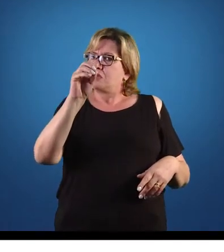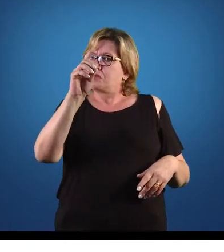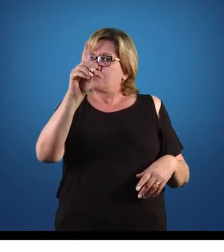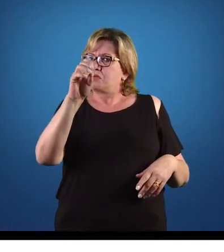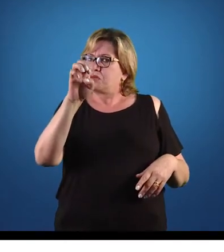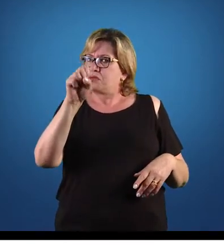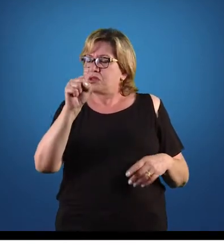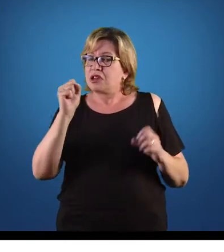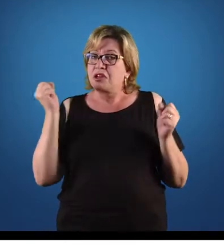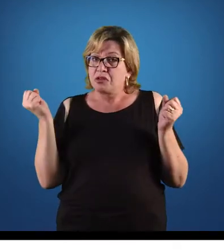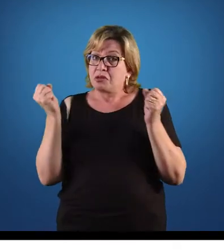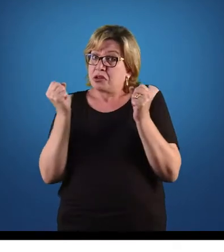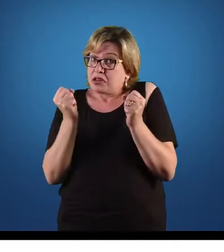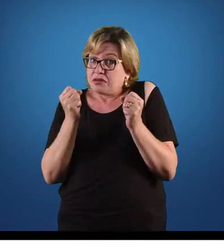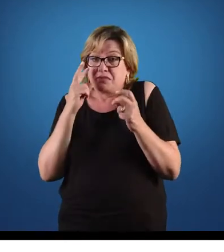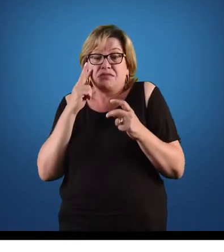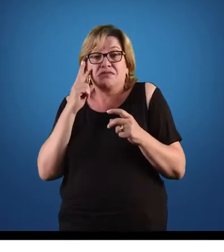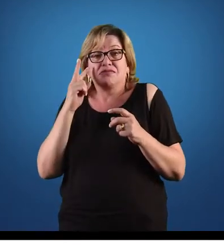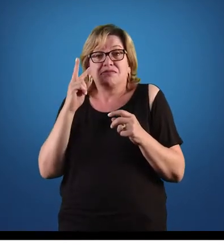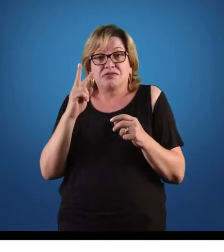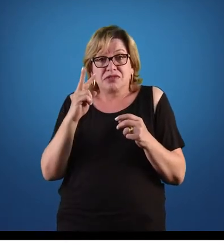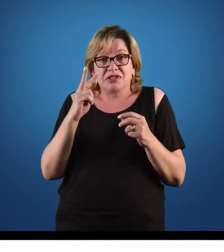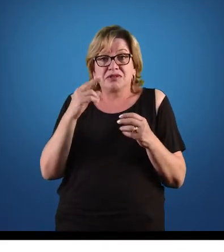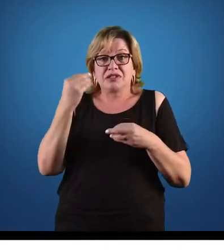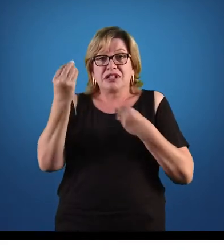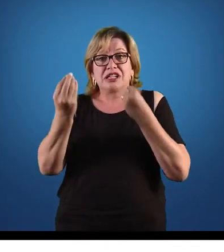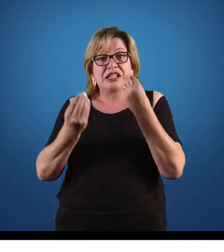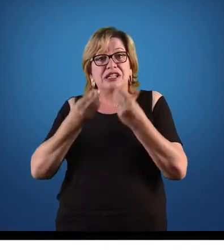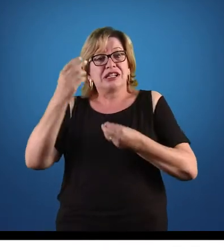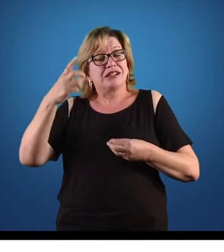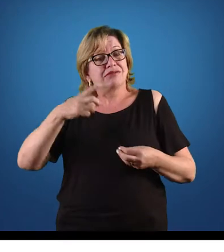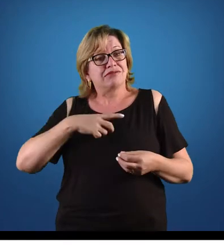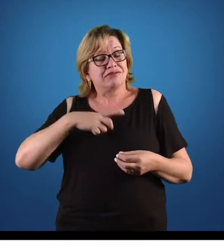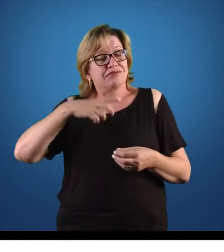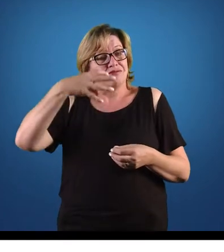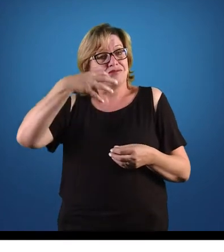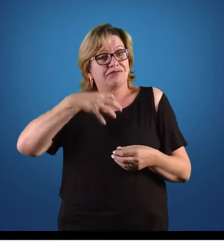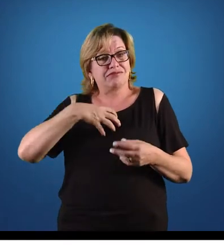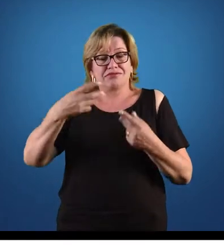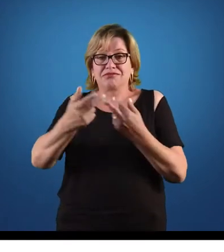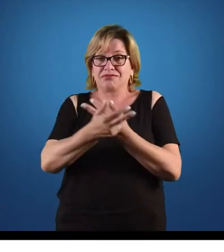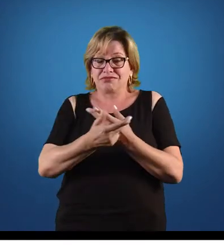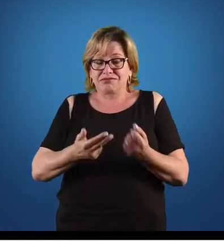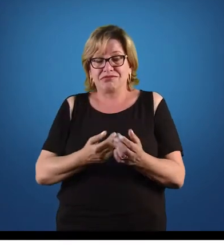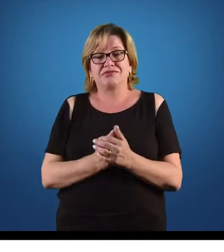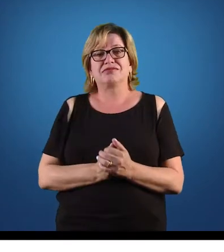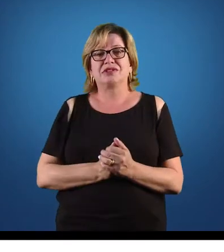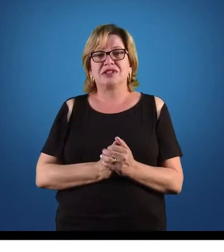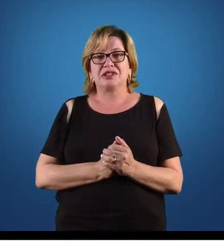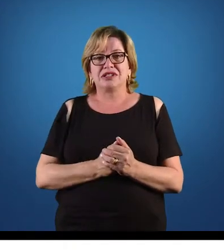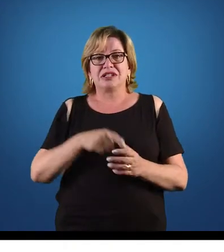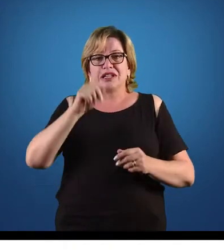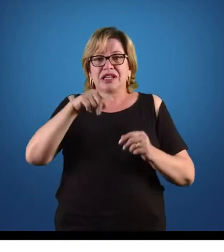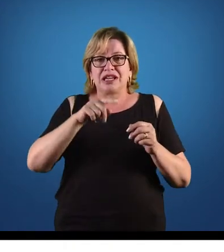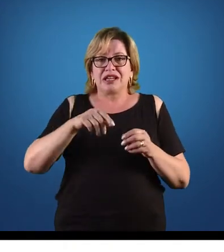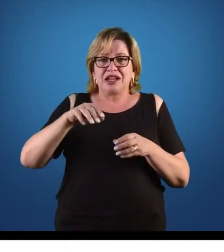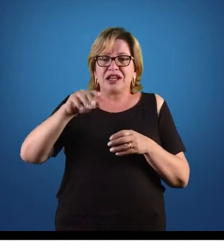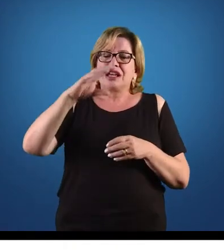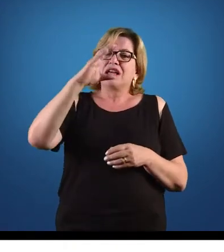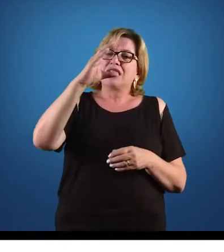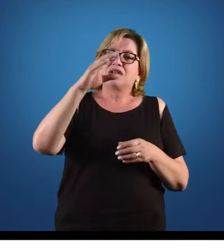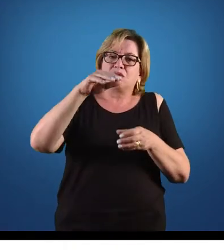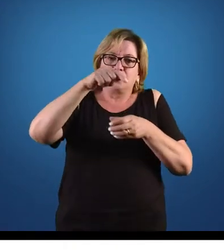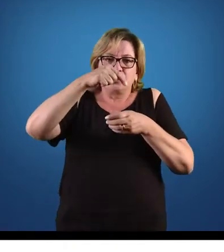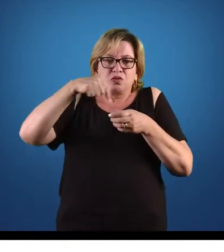baseado em que cada bicho, cada artrópodo, por exemplo, tenha o seu próprio parasito nematóide. Eles são vermes cilíndricos,